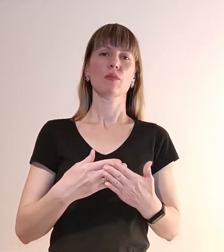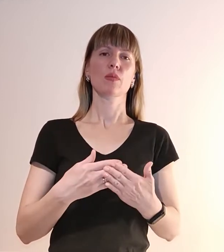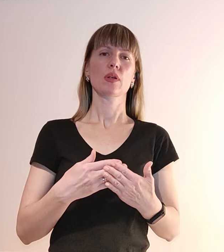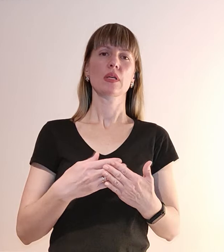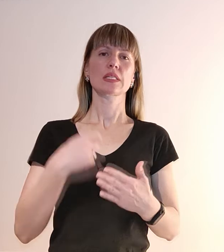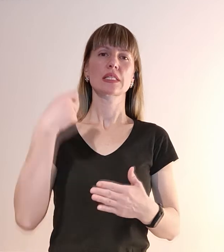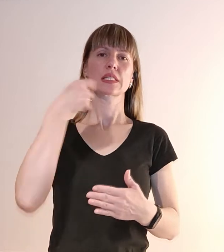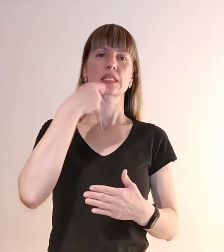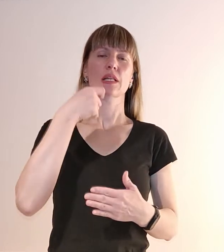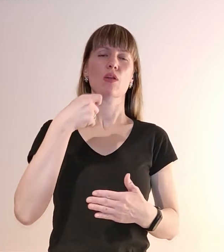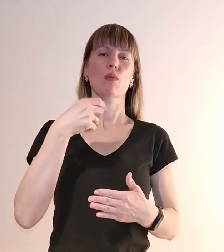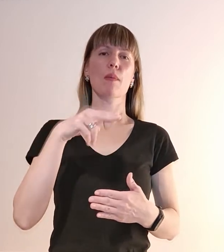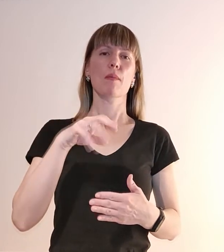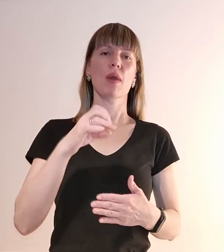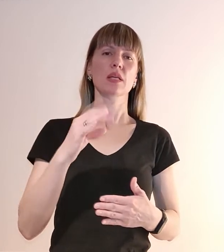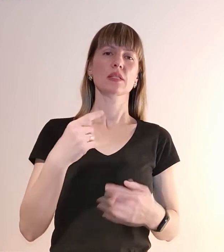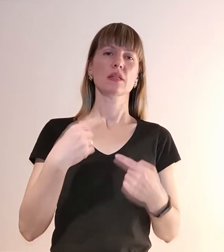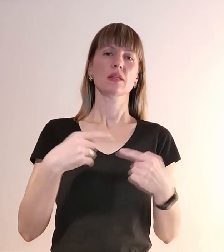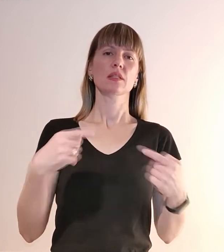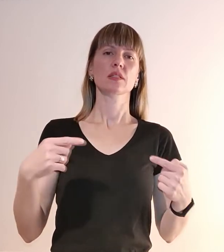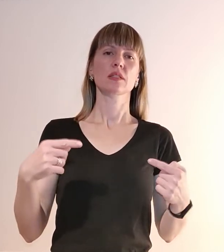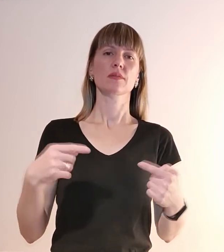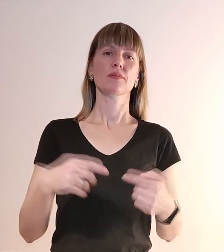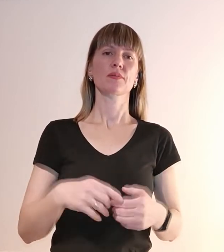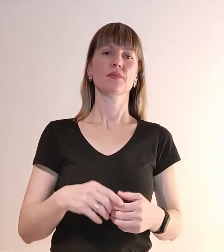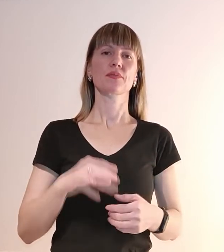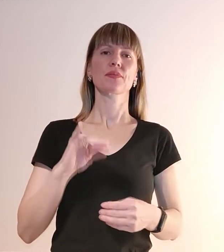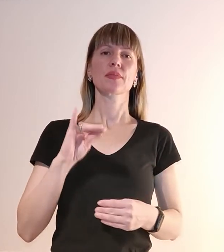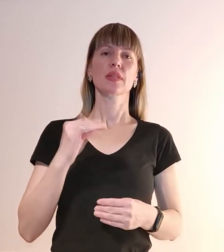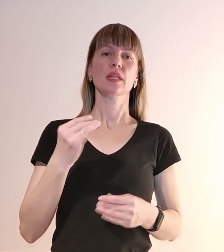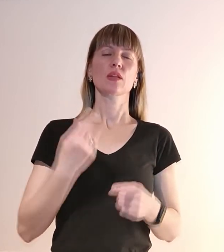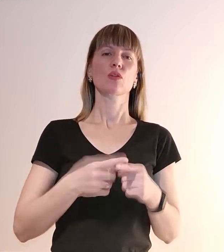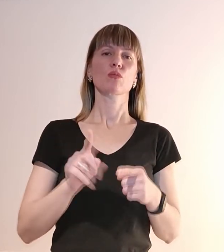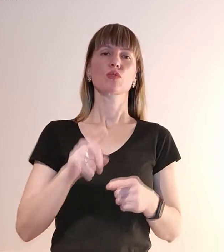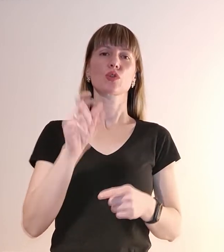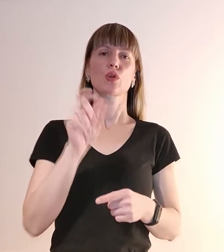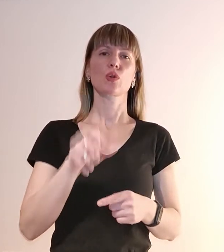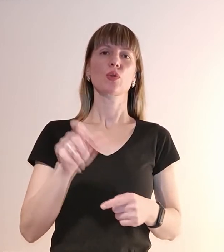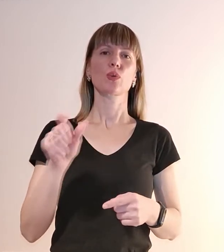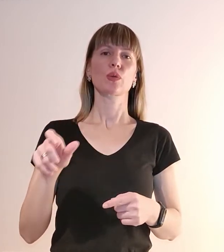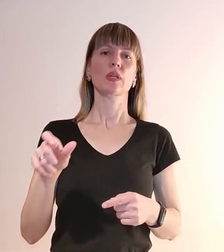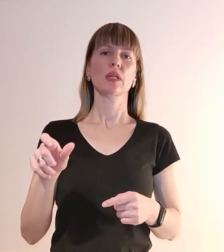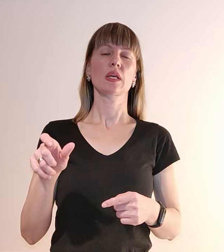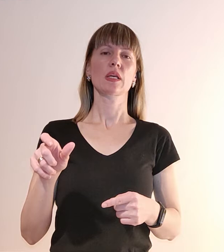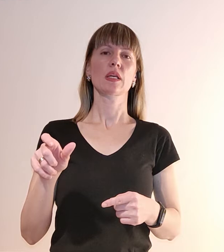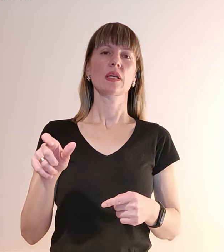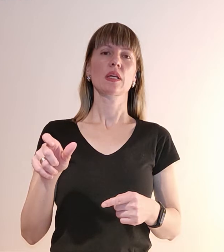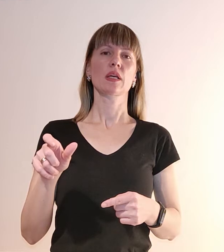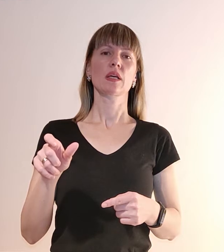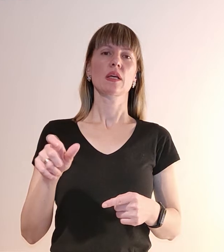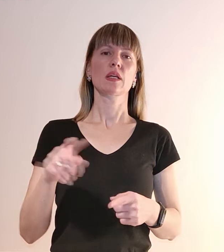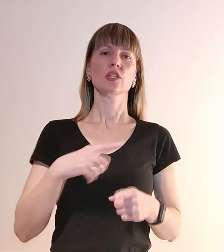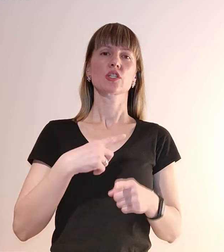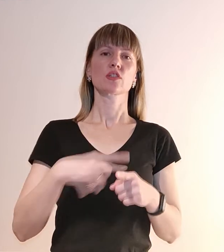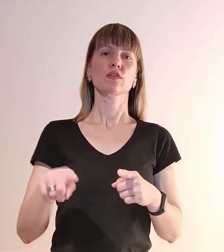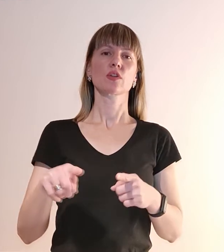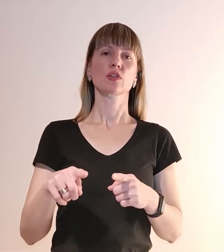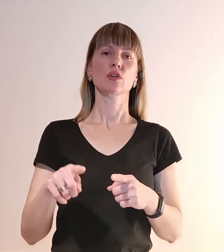і Бастита, і всього іншого. Тому що людей сюди швидко перекинули з